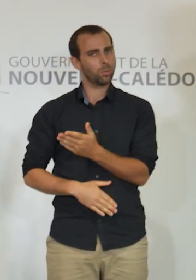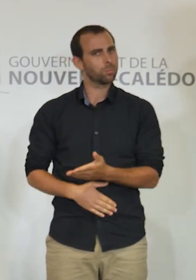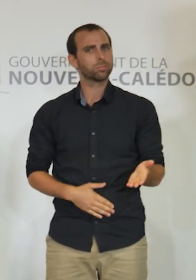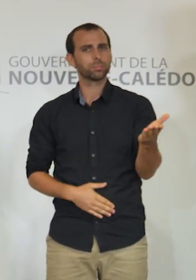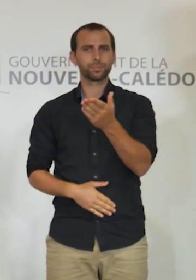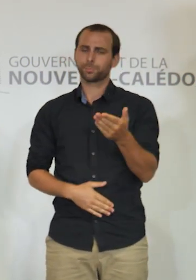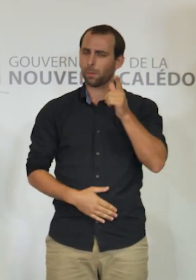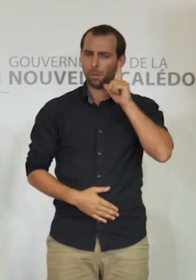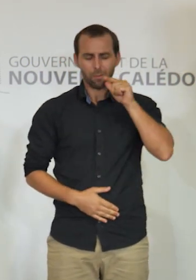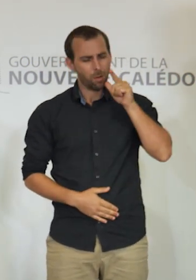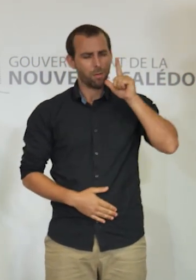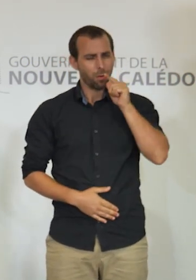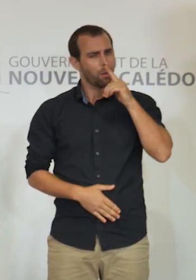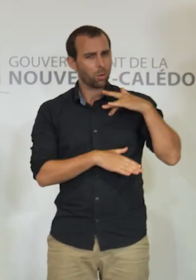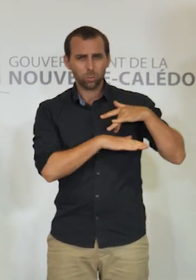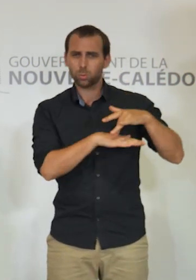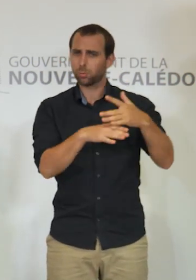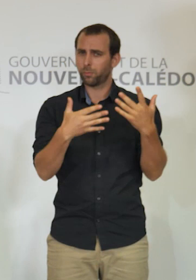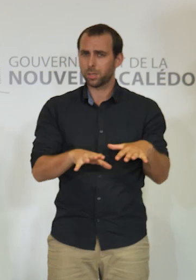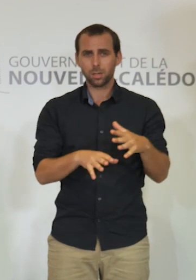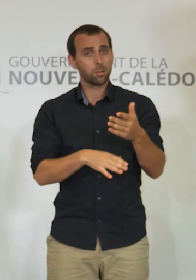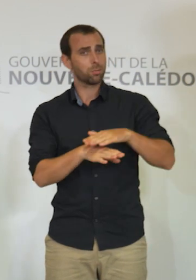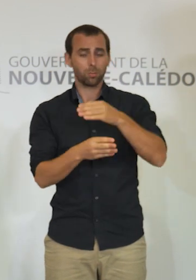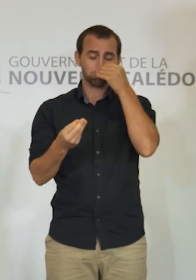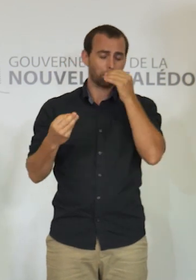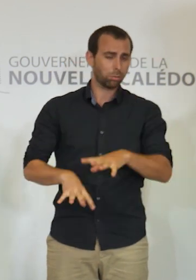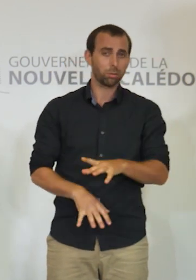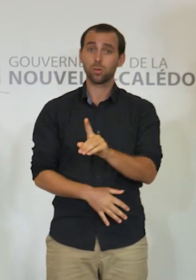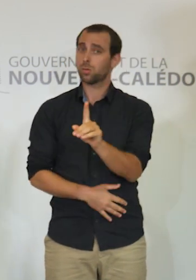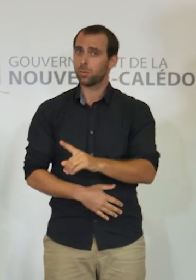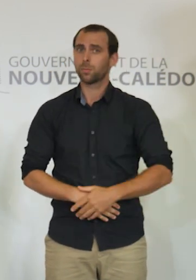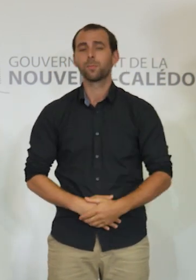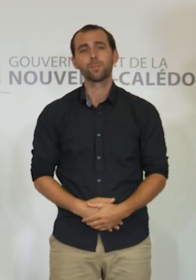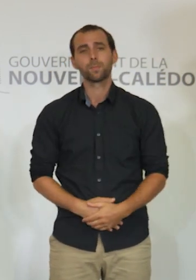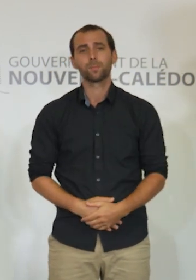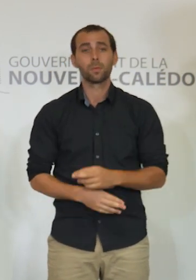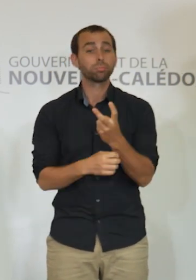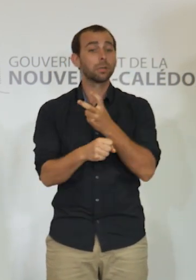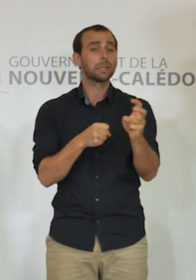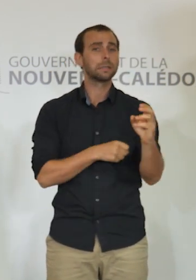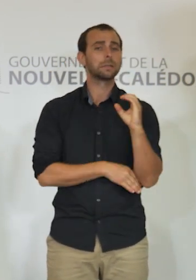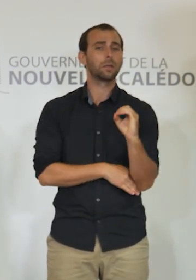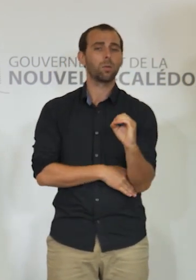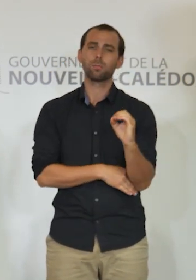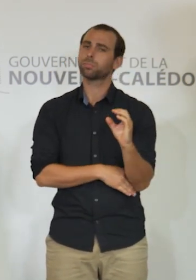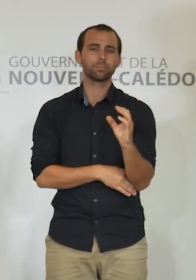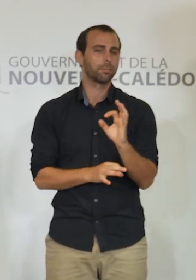d'efforts et qui n'est pas abandonné. Le risque zéro, cela a été dit souvent, n'existe pas,